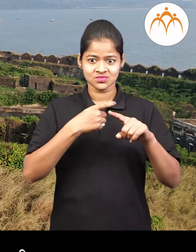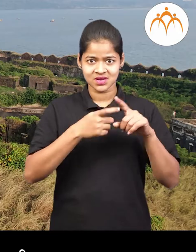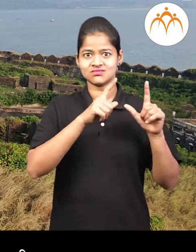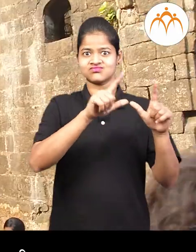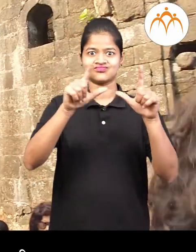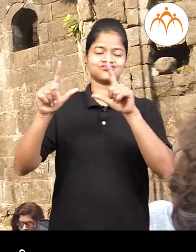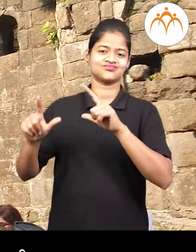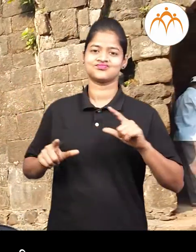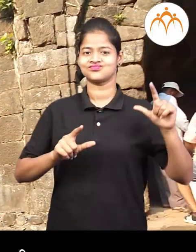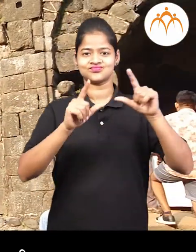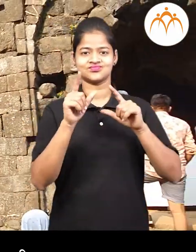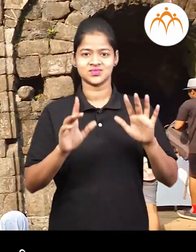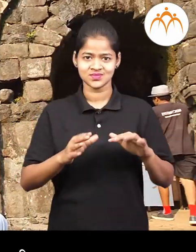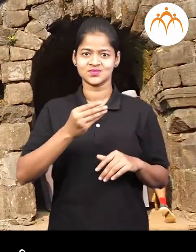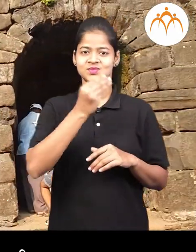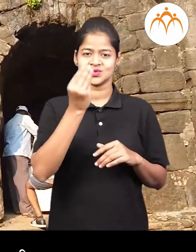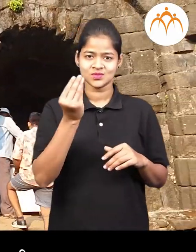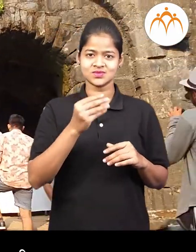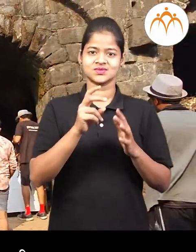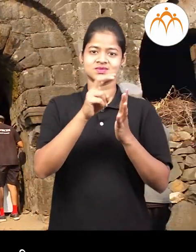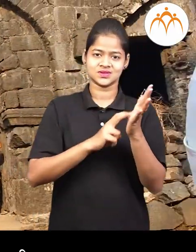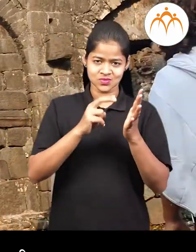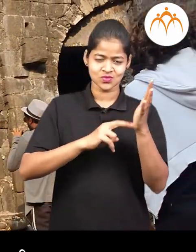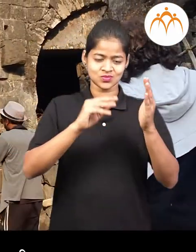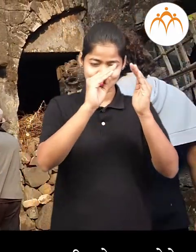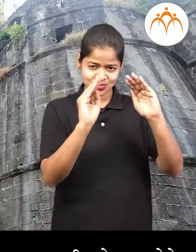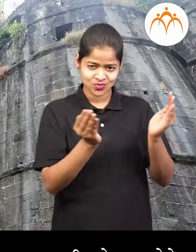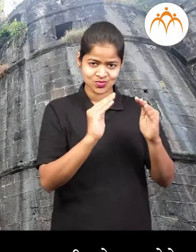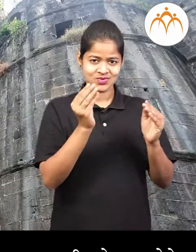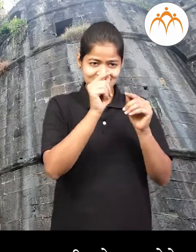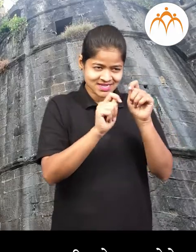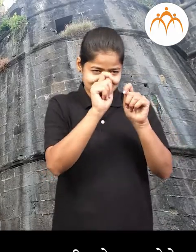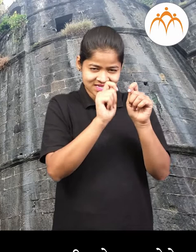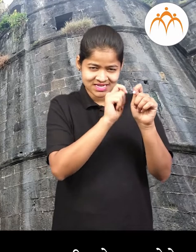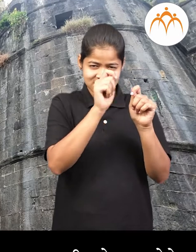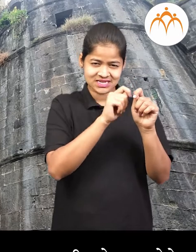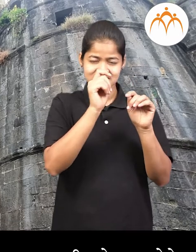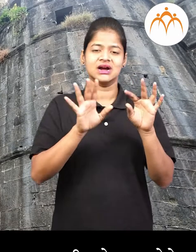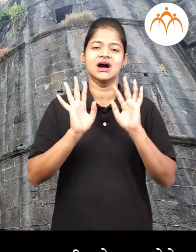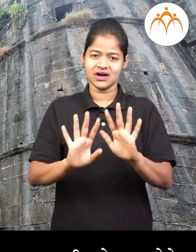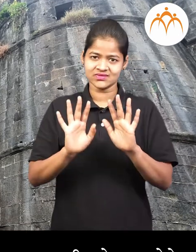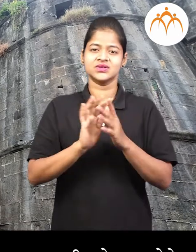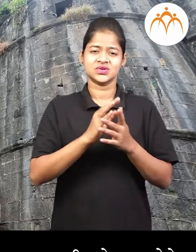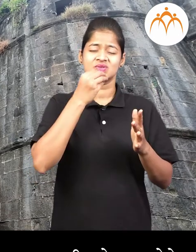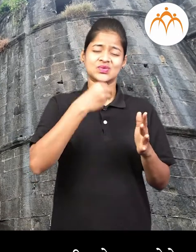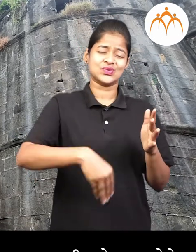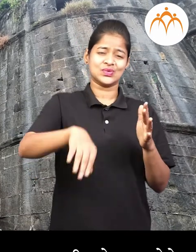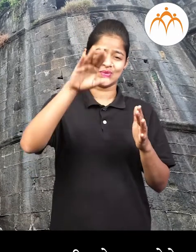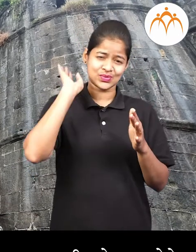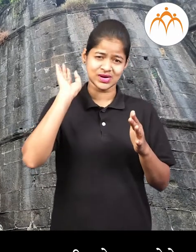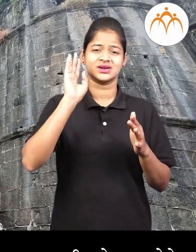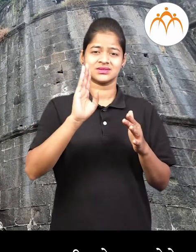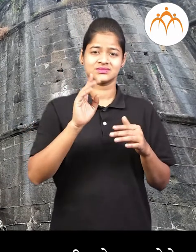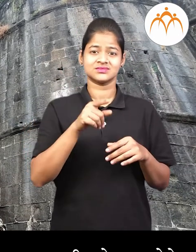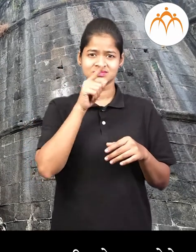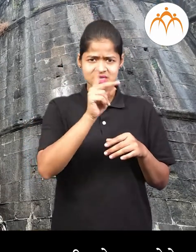घावान मधे लेणी, किले आशा ही वास्तु अस्तात या अईतिहासिक वास्तुन मधुन अपल्याला अपल्या